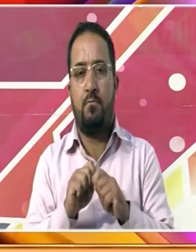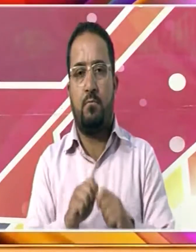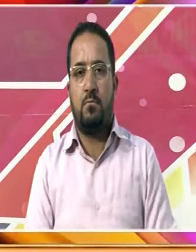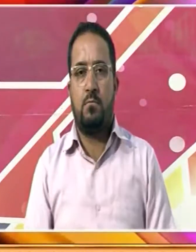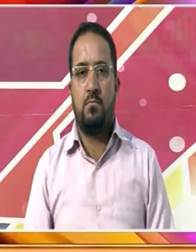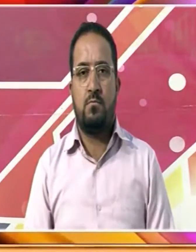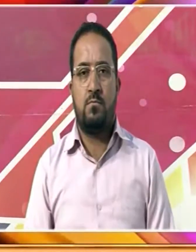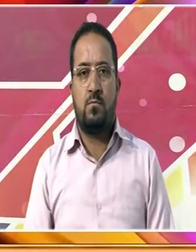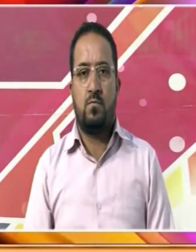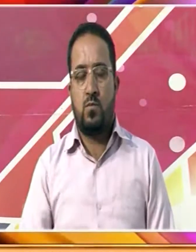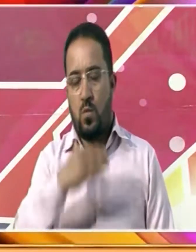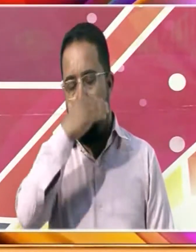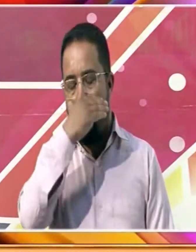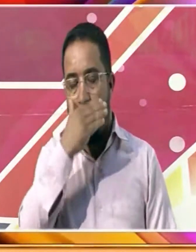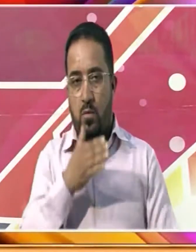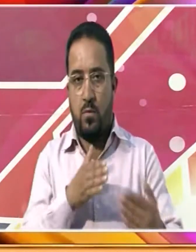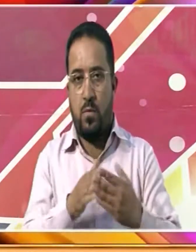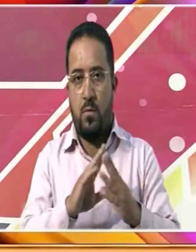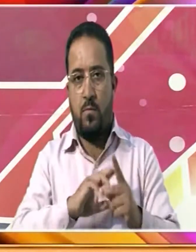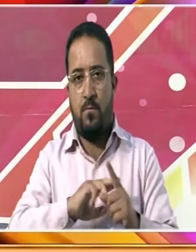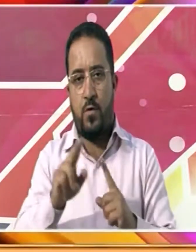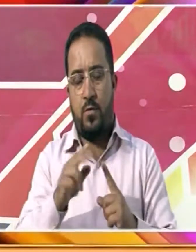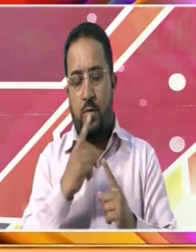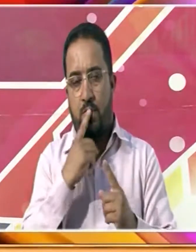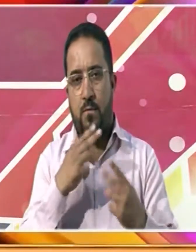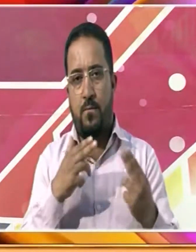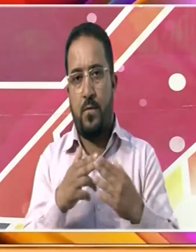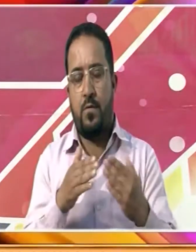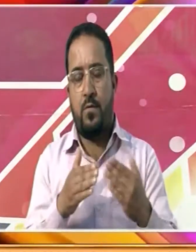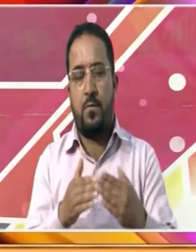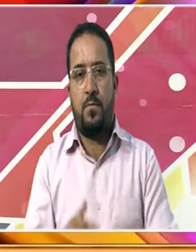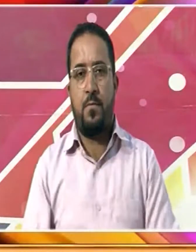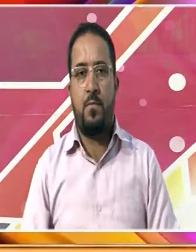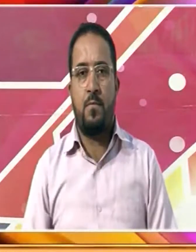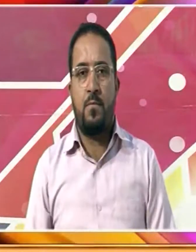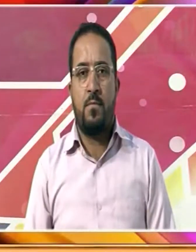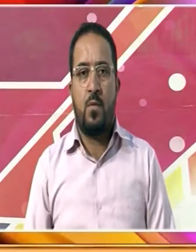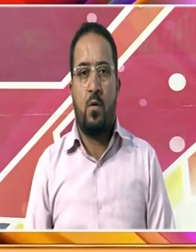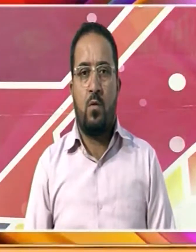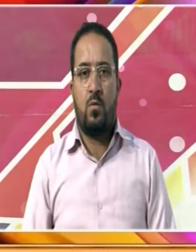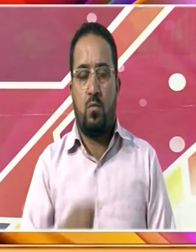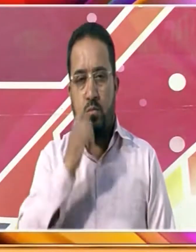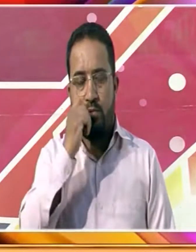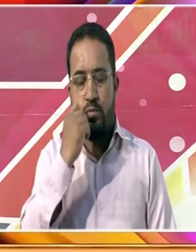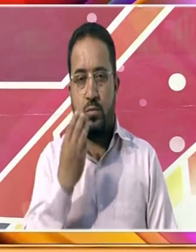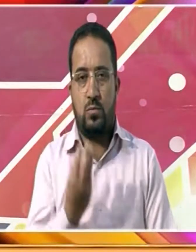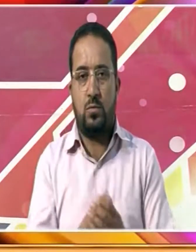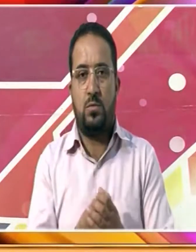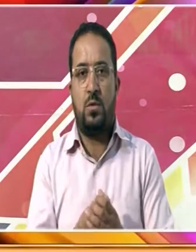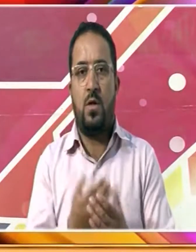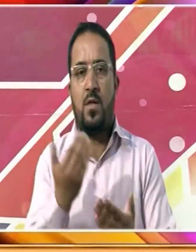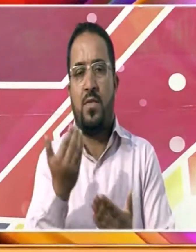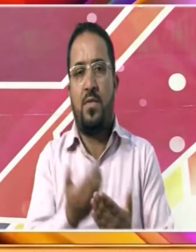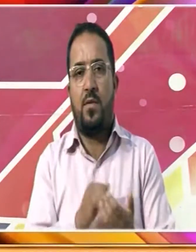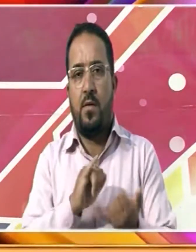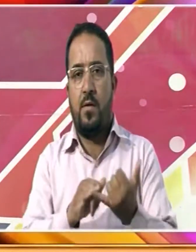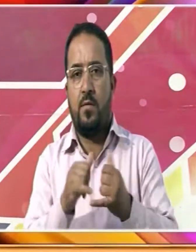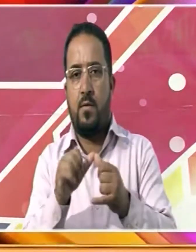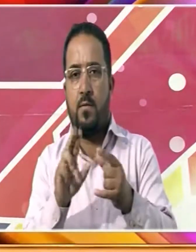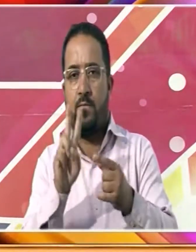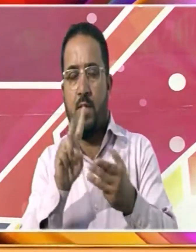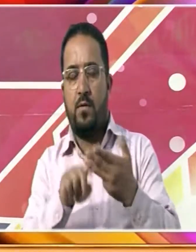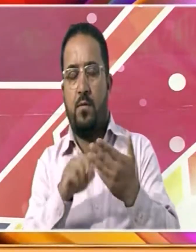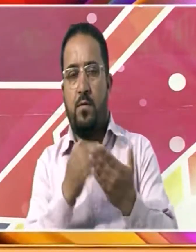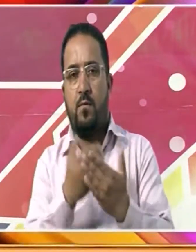ملٹنسی کے بیدت کا مقابلہ کر کے بے گناہ اور معصوم لوگوں کو بچانے کی کوشش